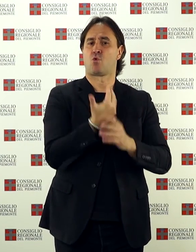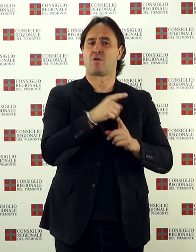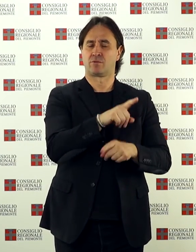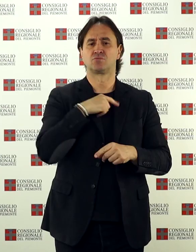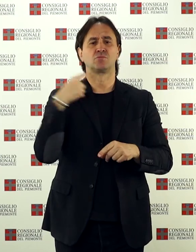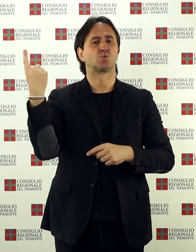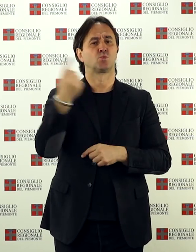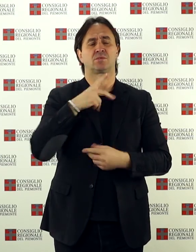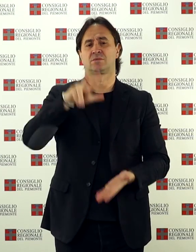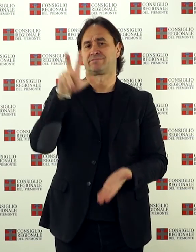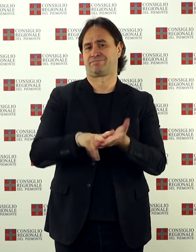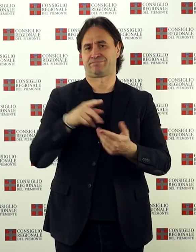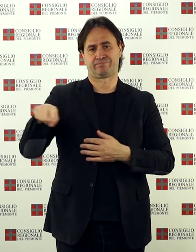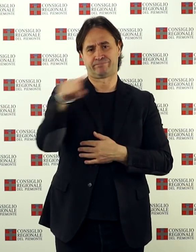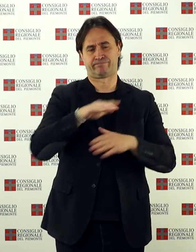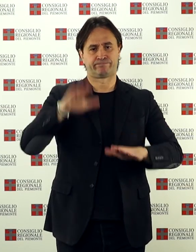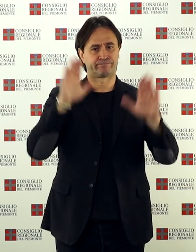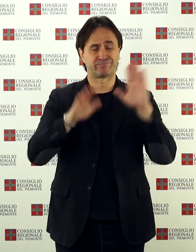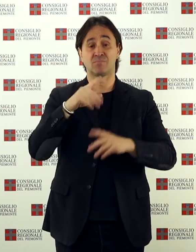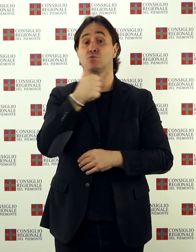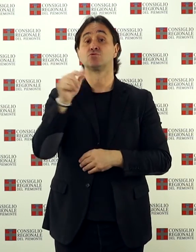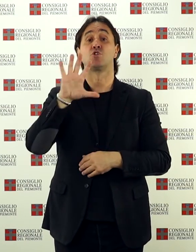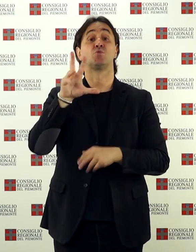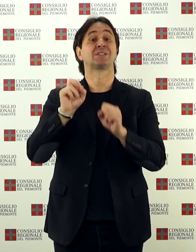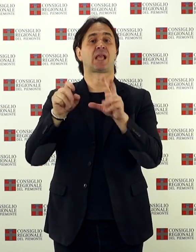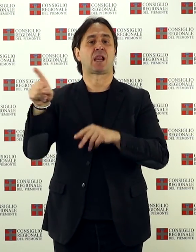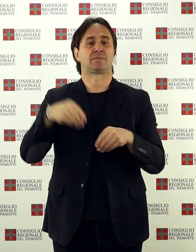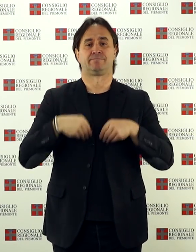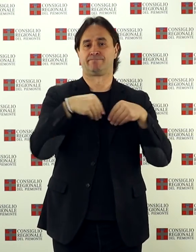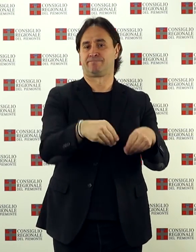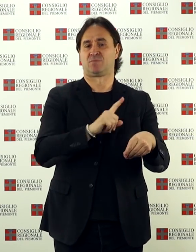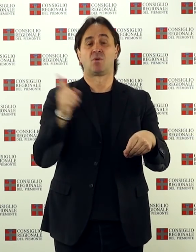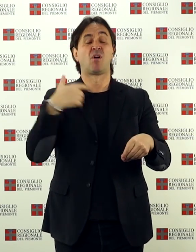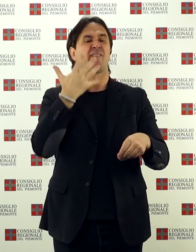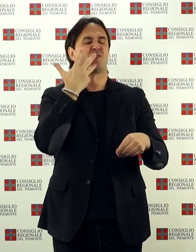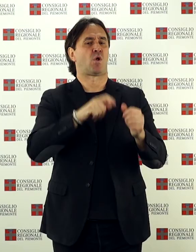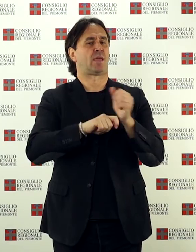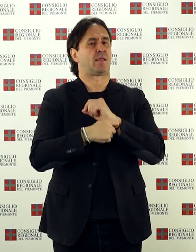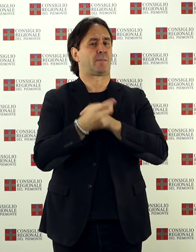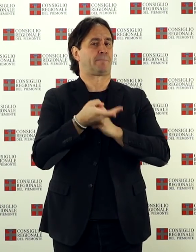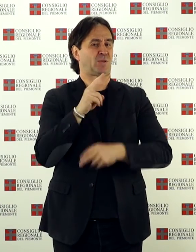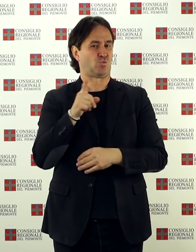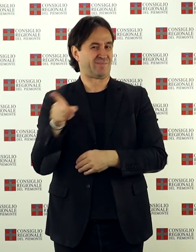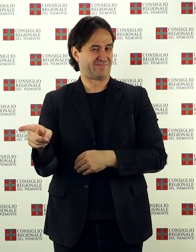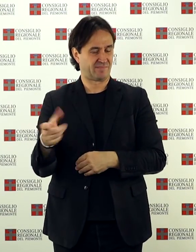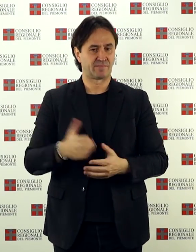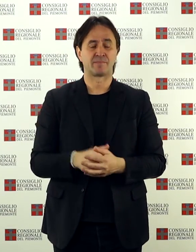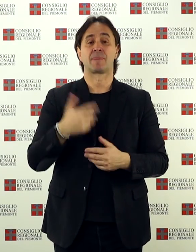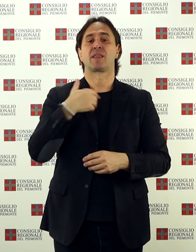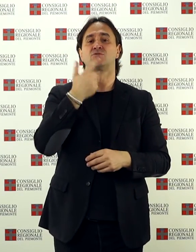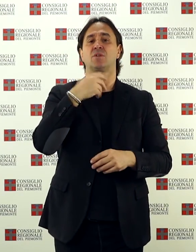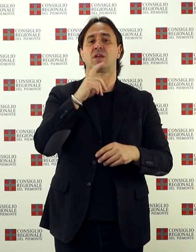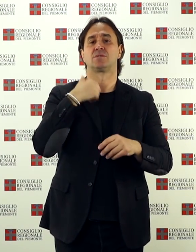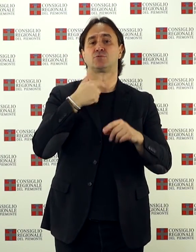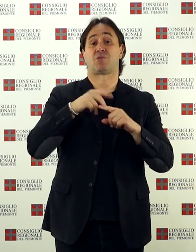'unanimità, con l'eccezione del Movimento 5 Stelle, che non ha partecipato al voto perché avrebbe voluto più restrizioni, come il divieto assoluto